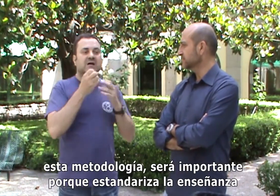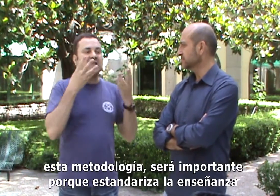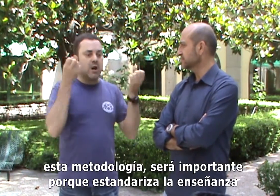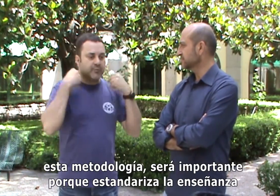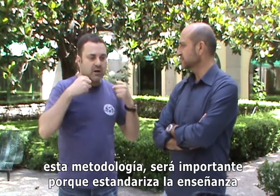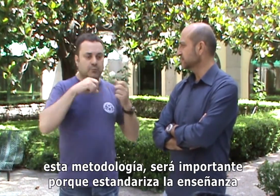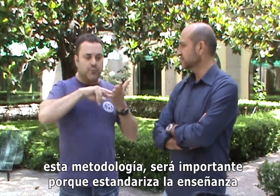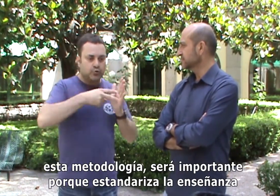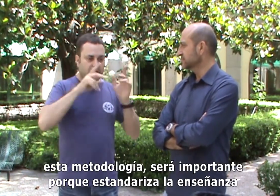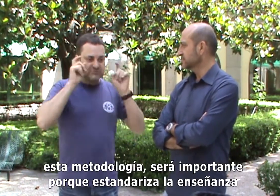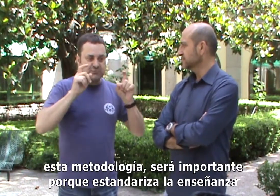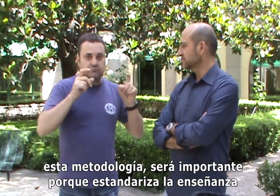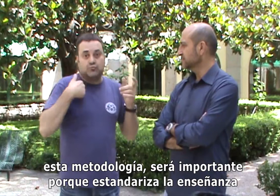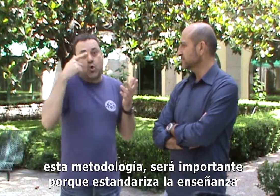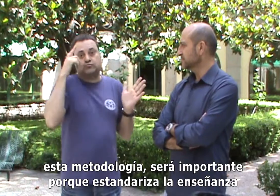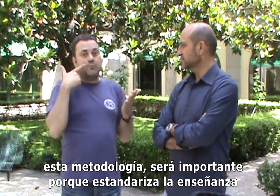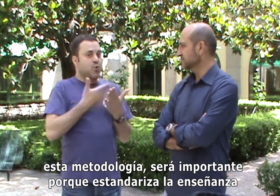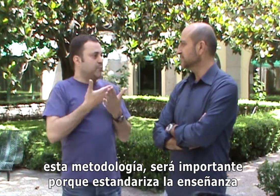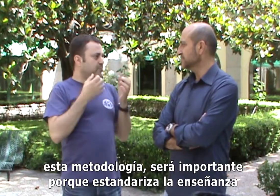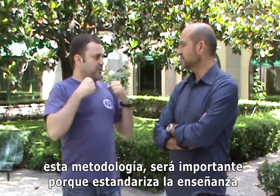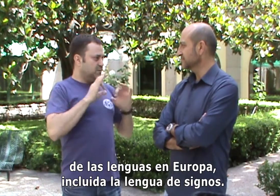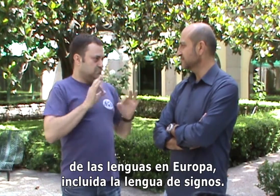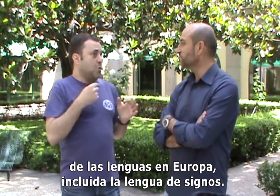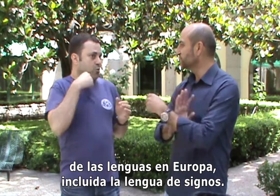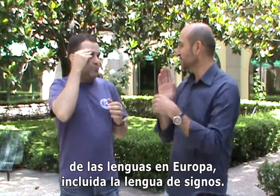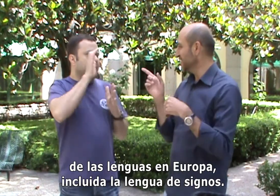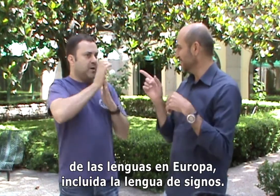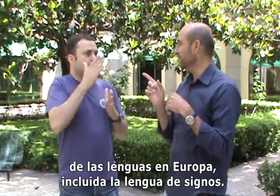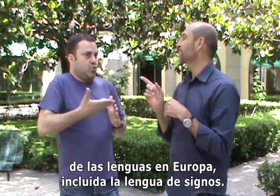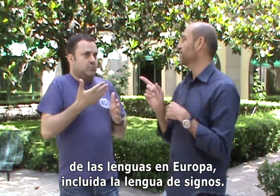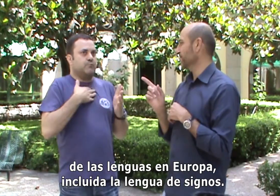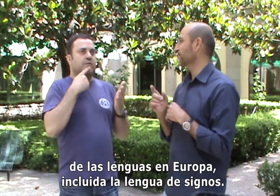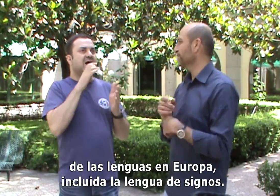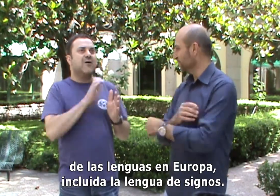metodología. Será importante porque estandariza la enseñanza a las lenguas de Europa incluida la lengua de signos.